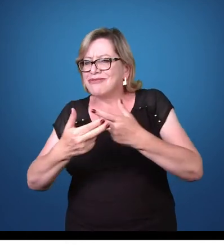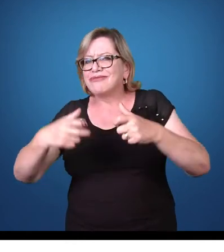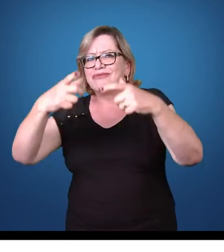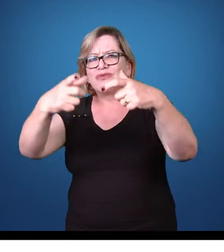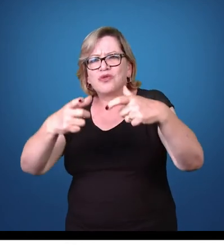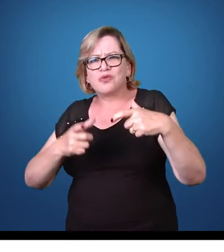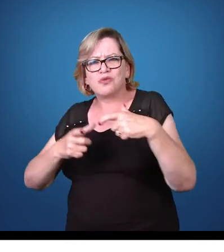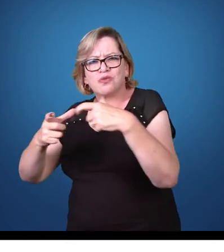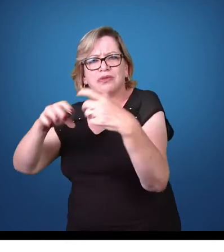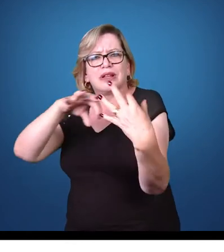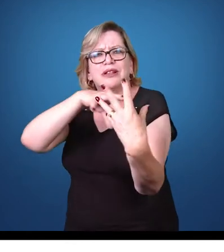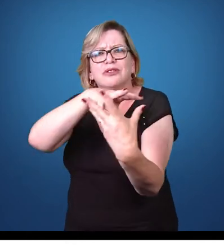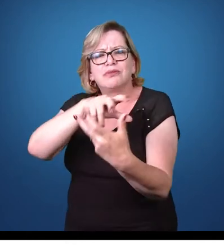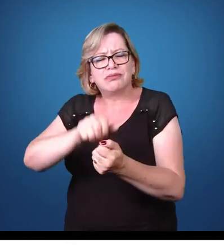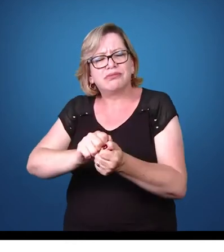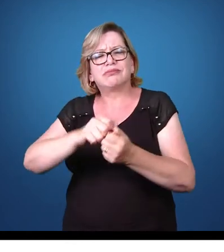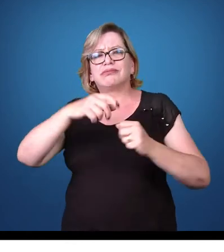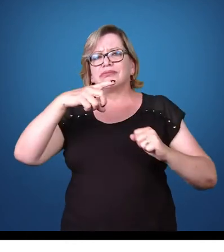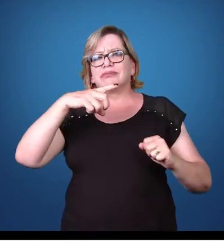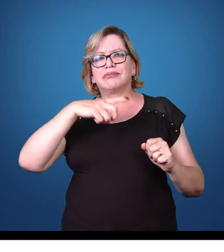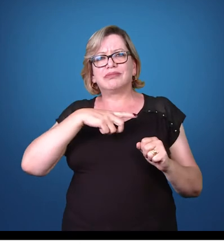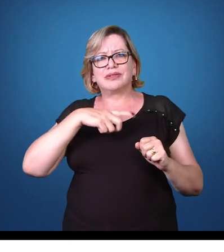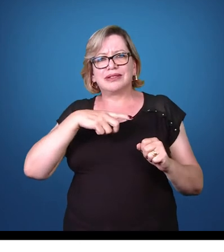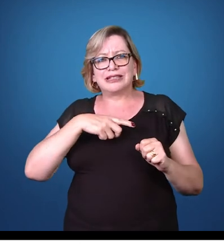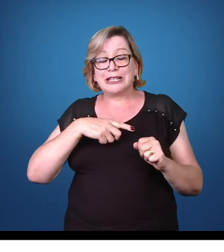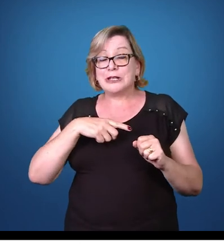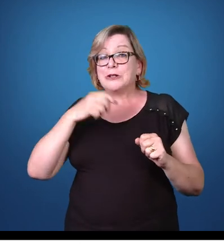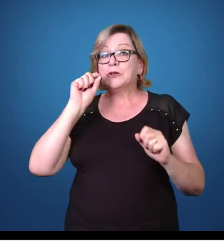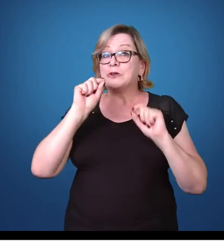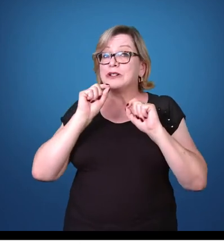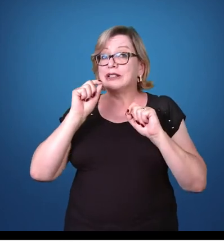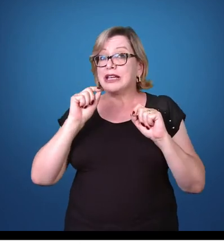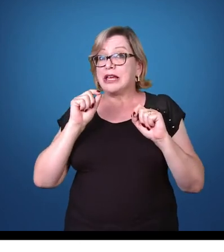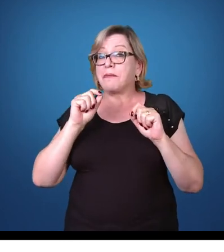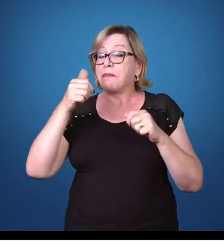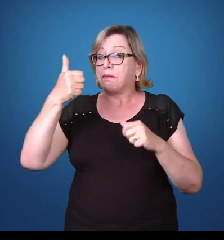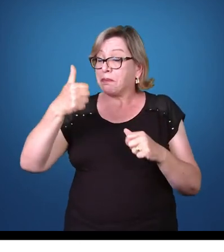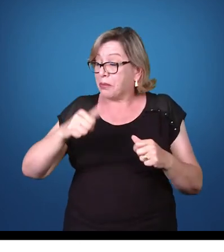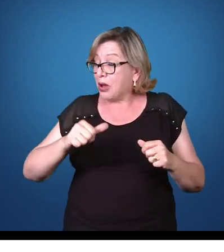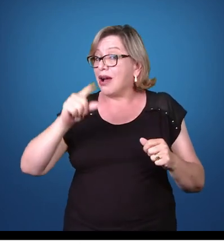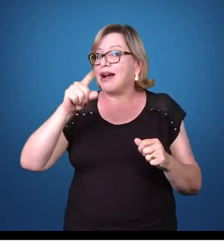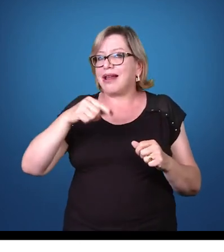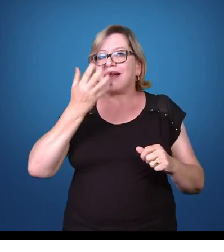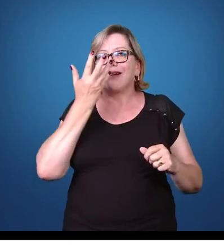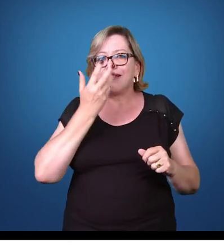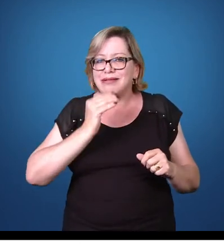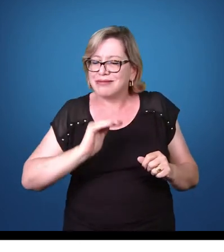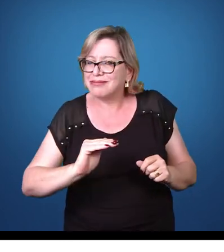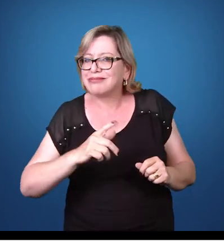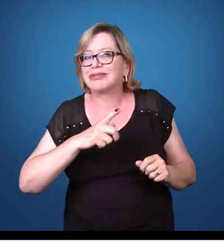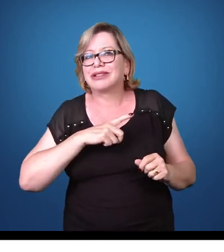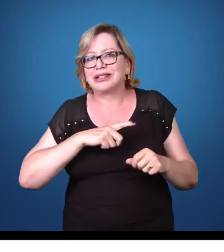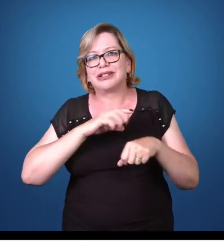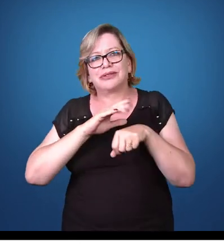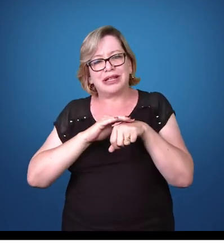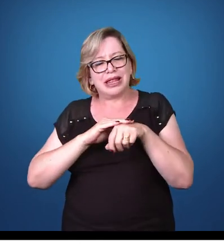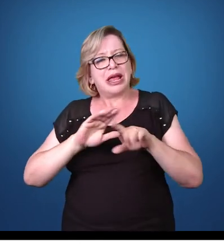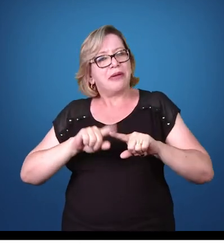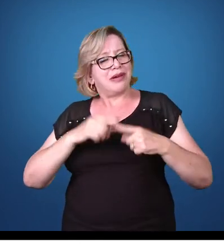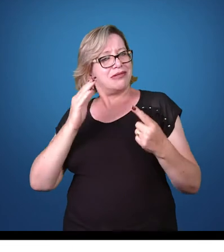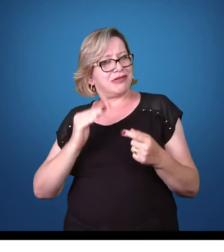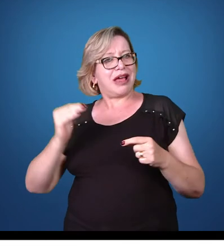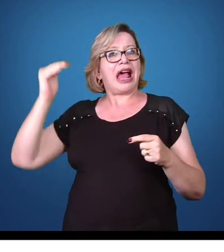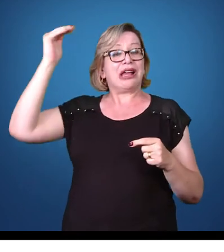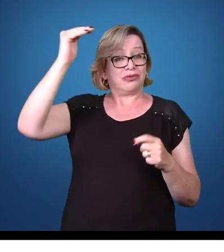aí do mundo. E ele tem um grande agravante em crianças, embora adultos também possam apresentar